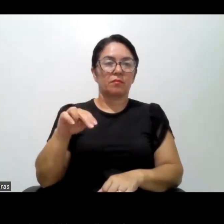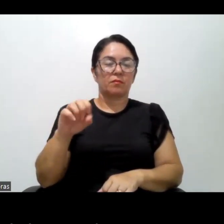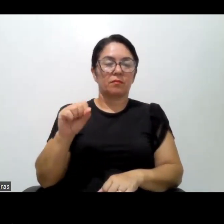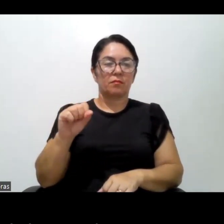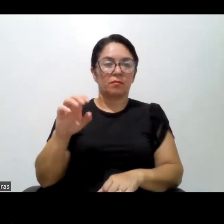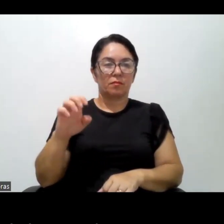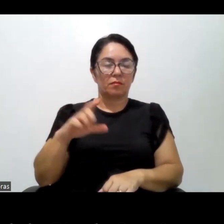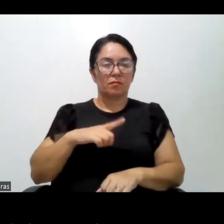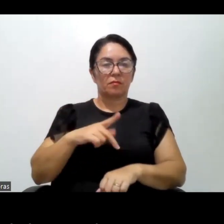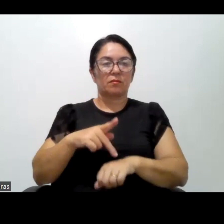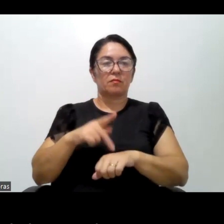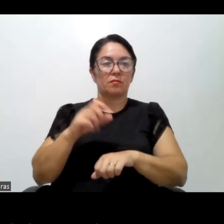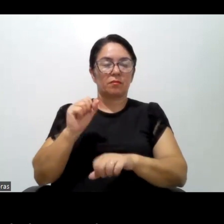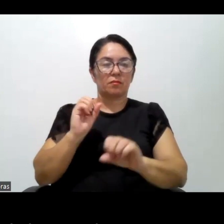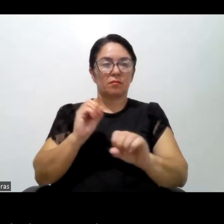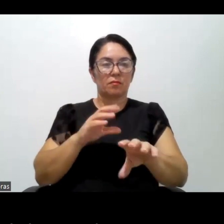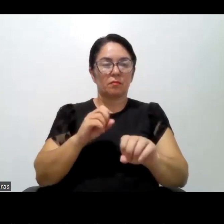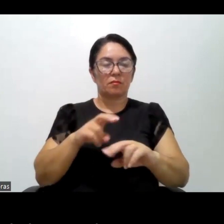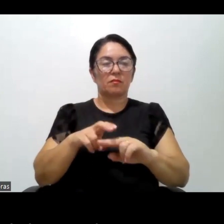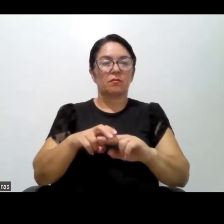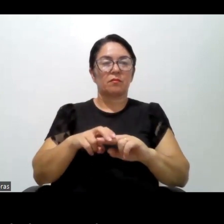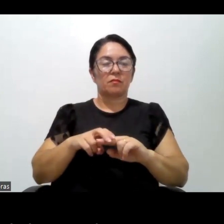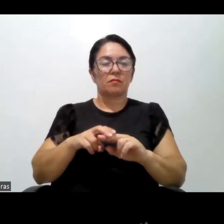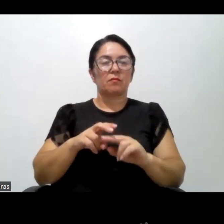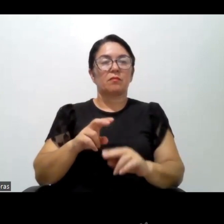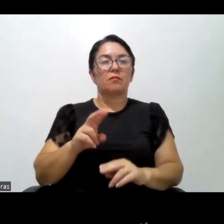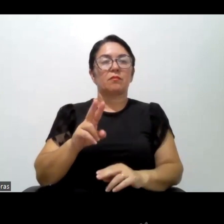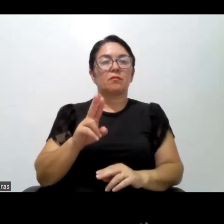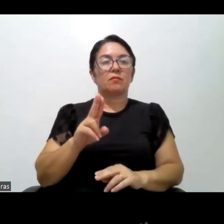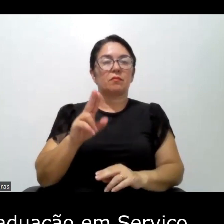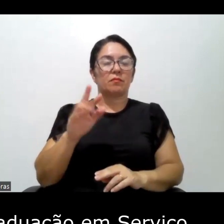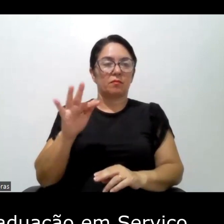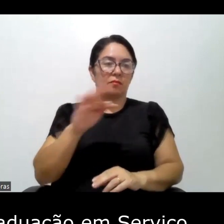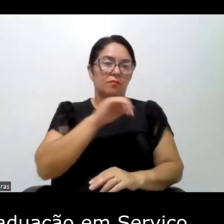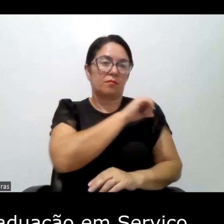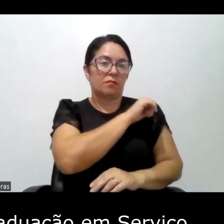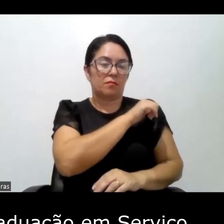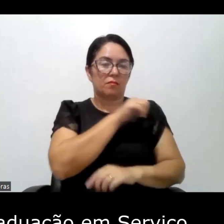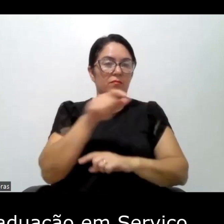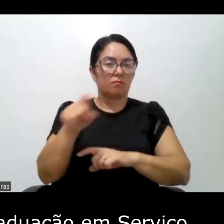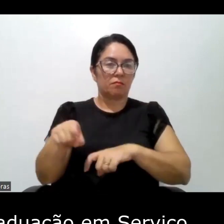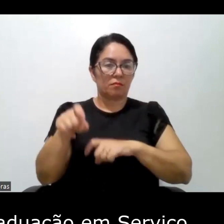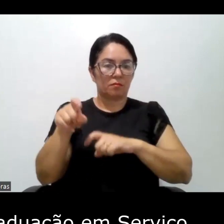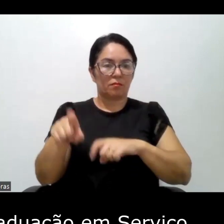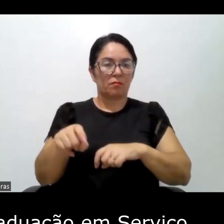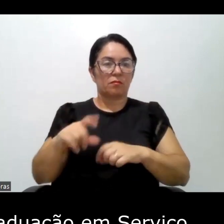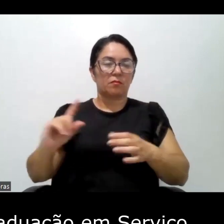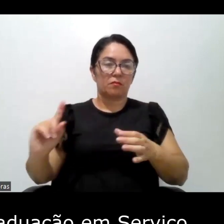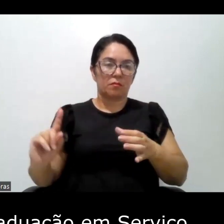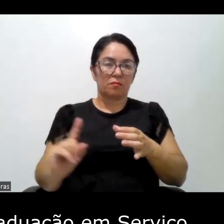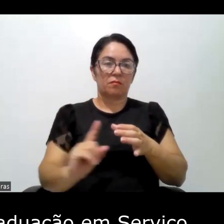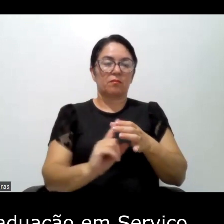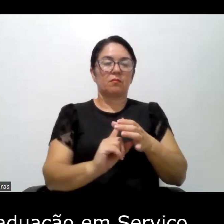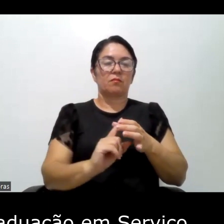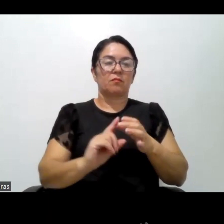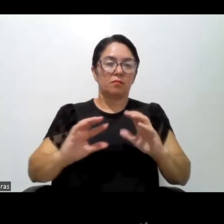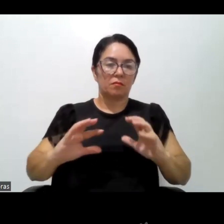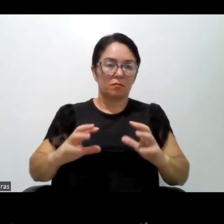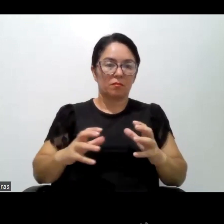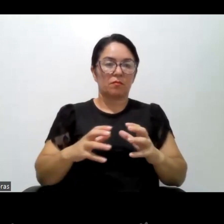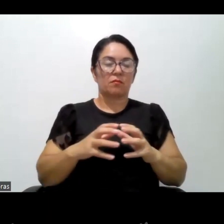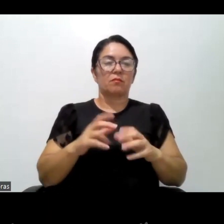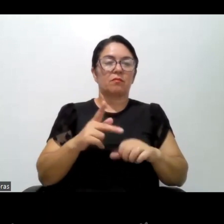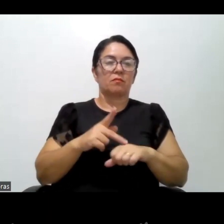Universidade Federal Rural do Rio de Janeiro, membro efetivo do Programa de Pós-Graduação em Serviço Social